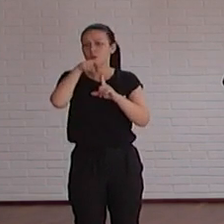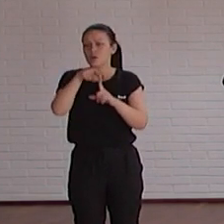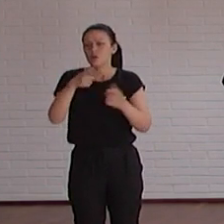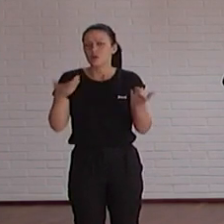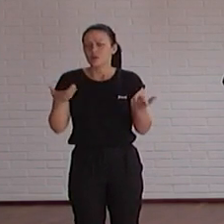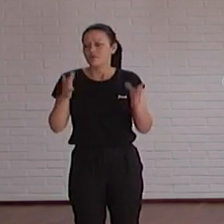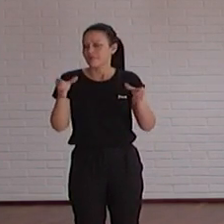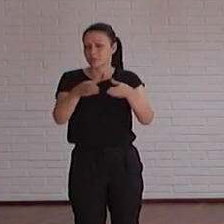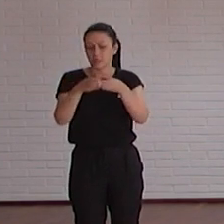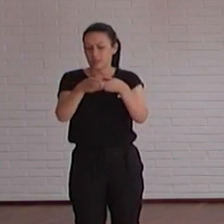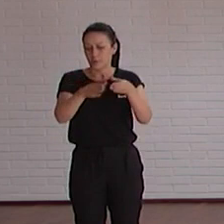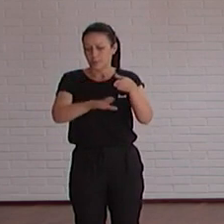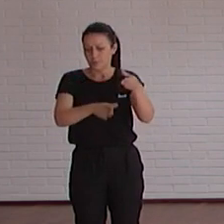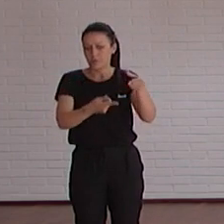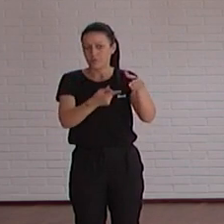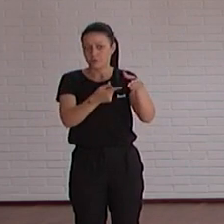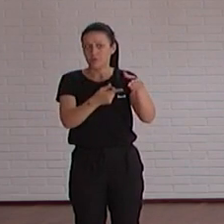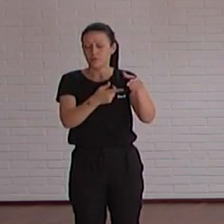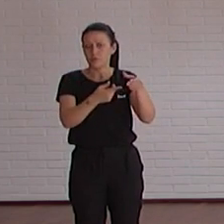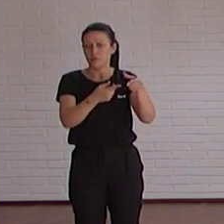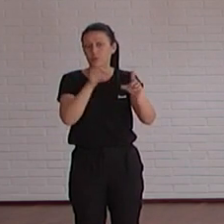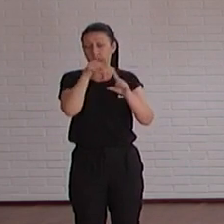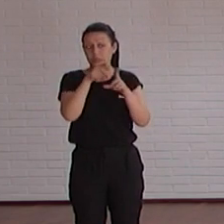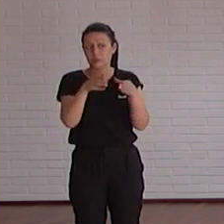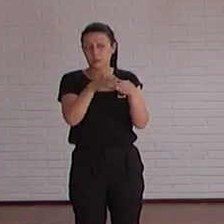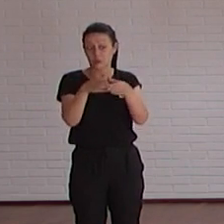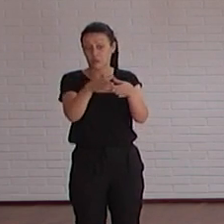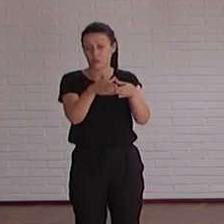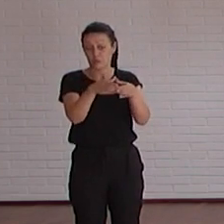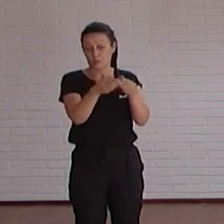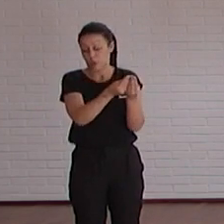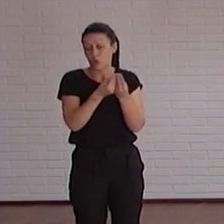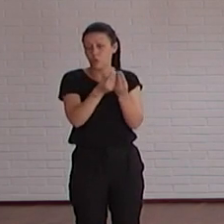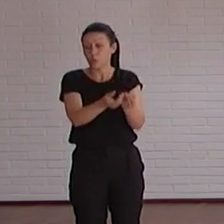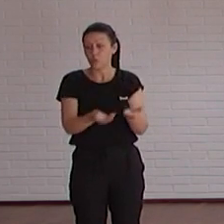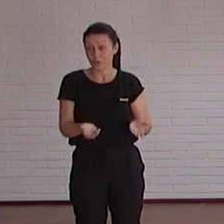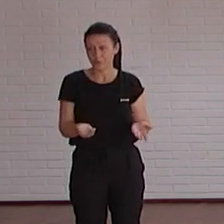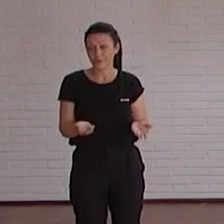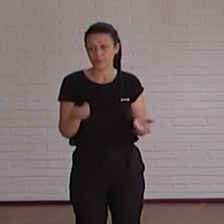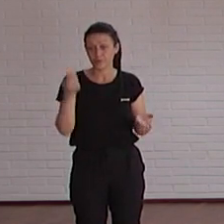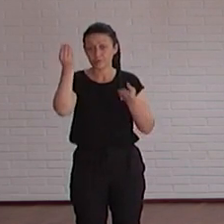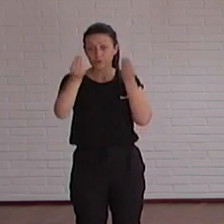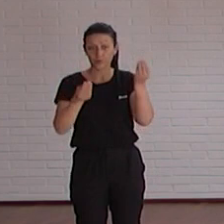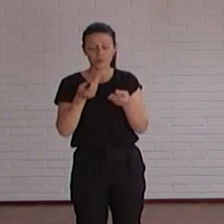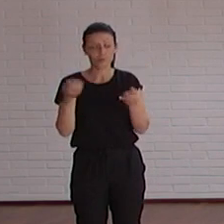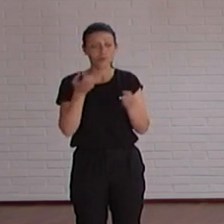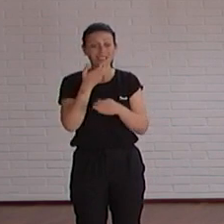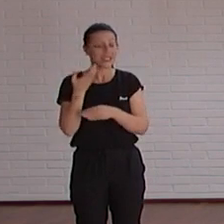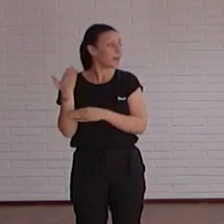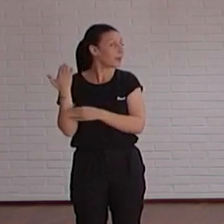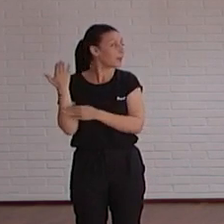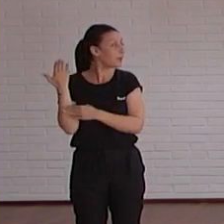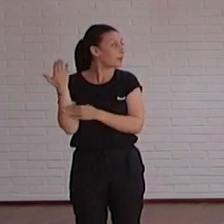del equipo es un objetivo del equipo un objetivo común y pensamos que que por una propuesta vuestra